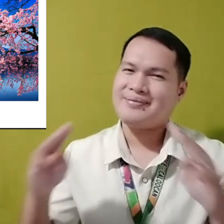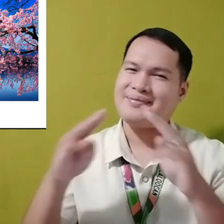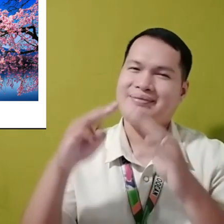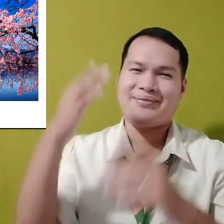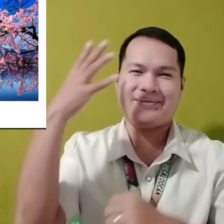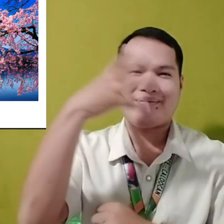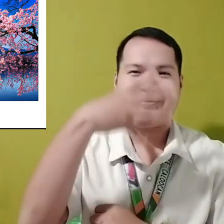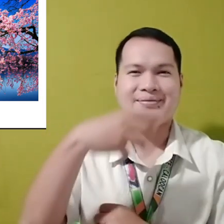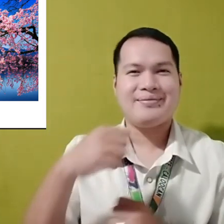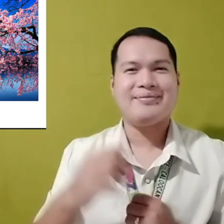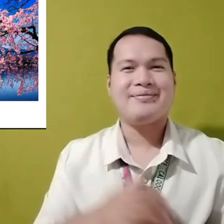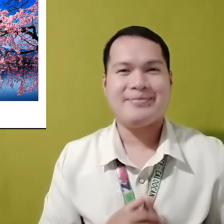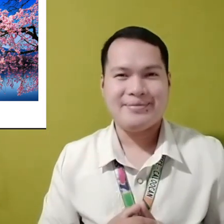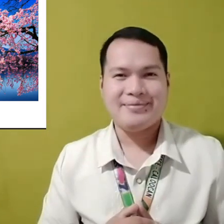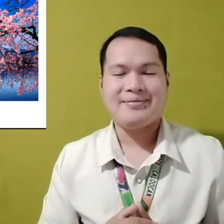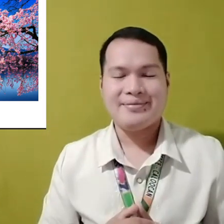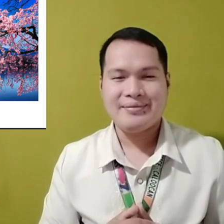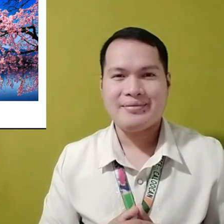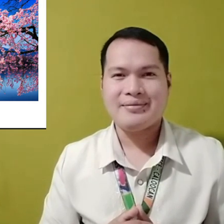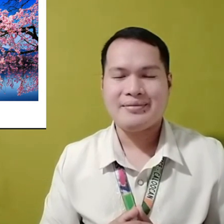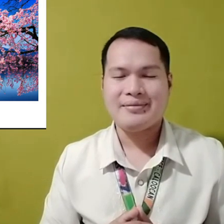Napakagandang mga anyong kabundukan